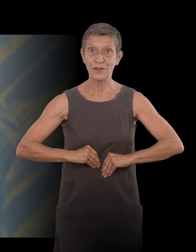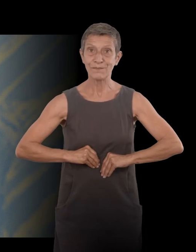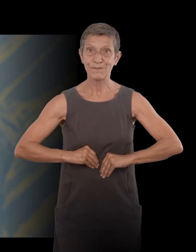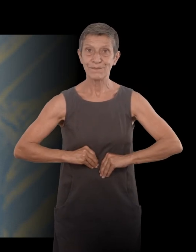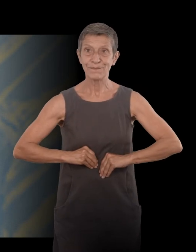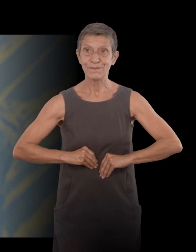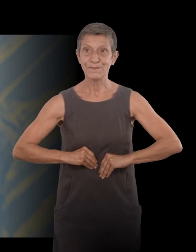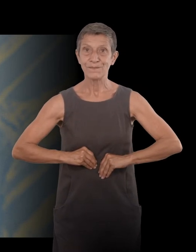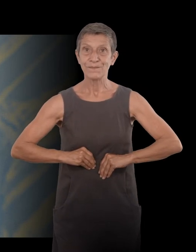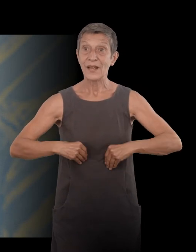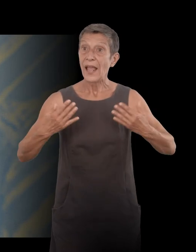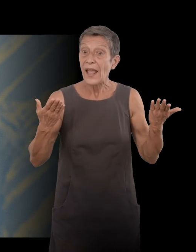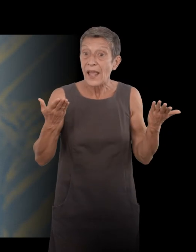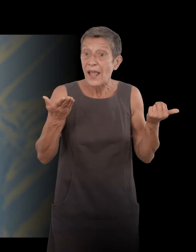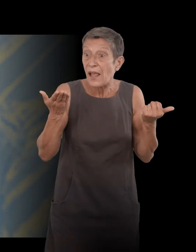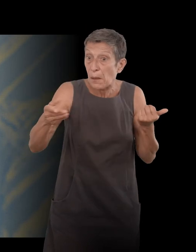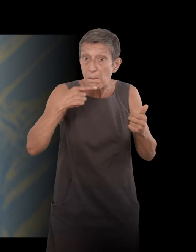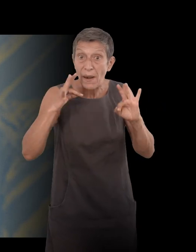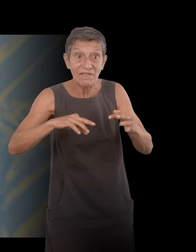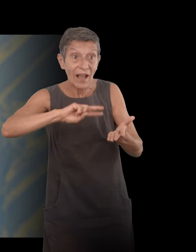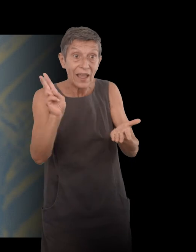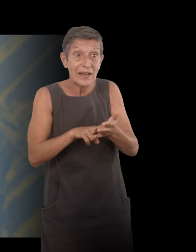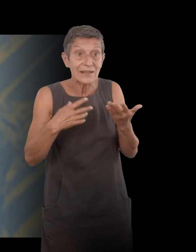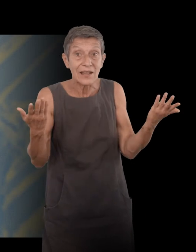Et qui parlait de la réalité, en l'occurrence. Oui, oui. Et quelle réalité ?